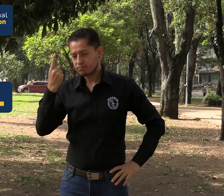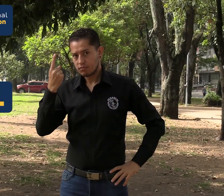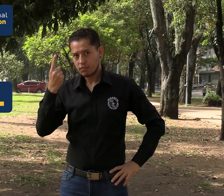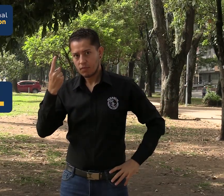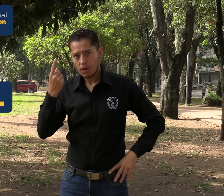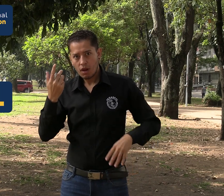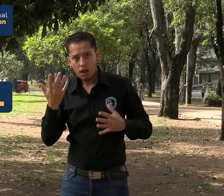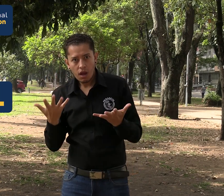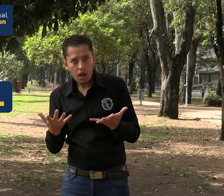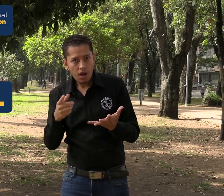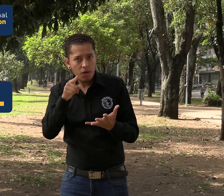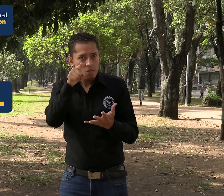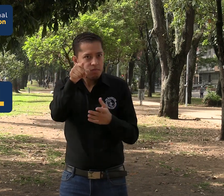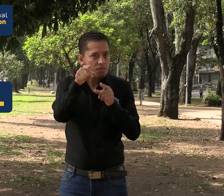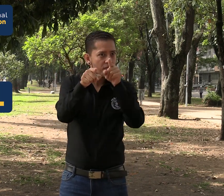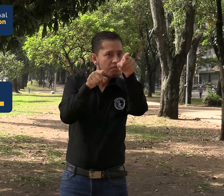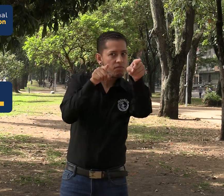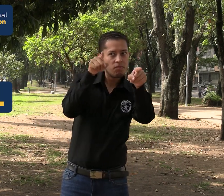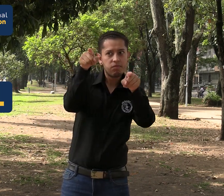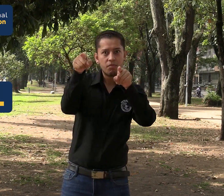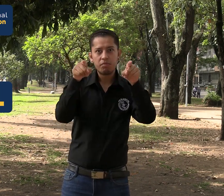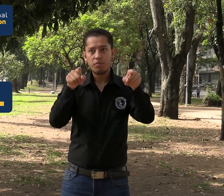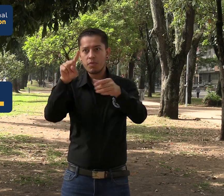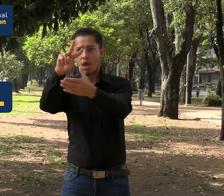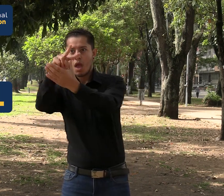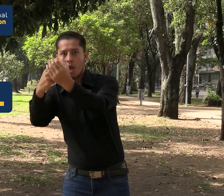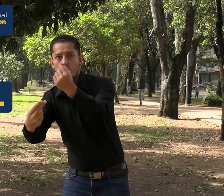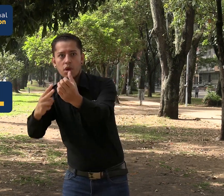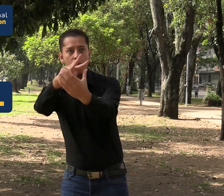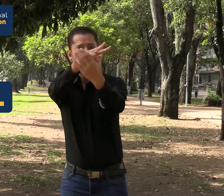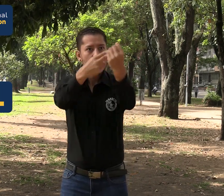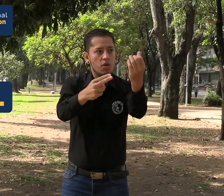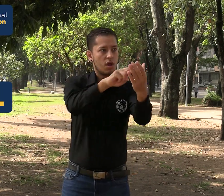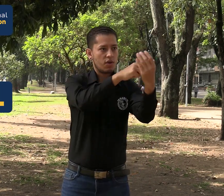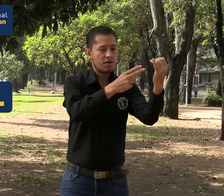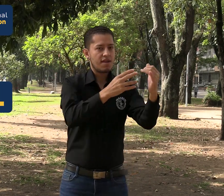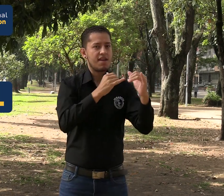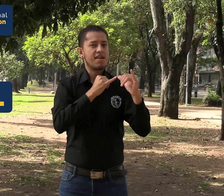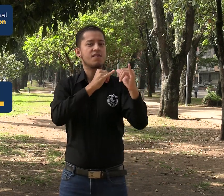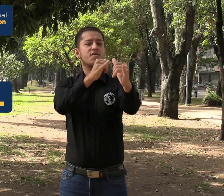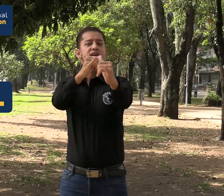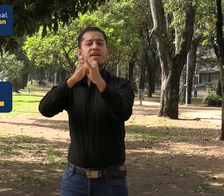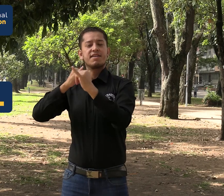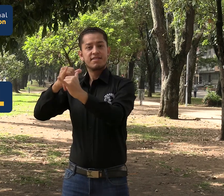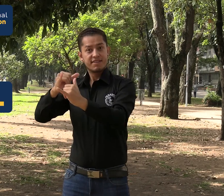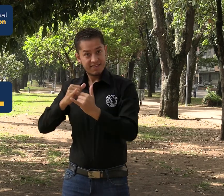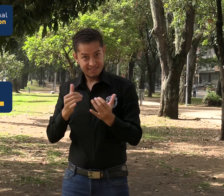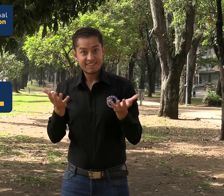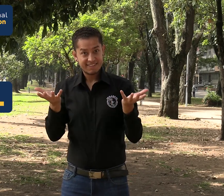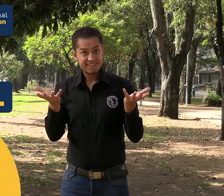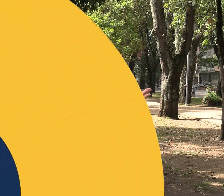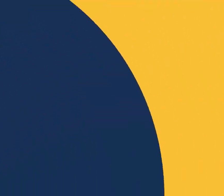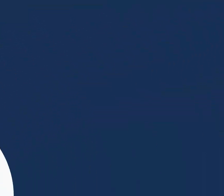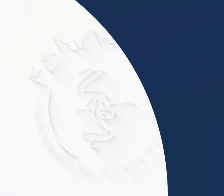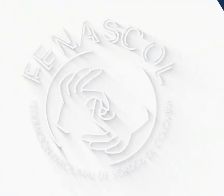Si tú, tú, tú y tú tienen el mismo enfoque, entonces somos iguales. La